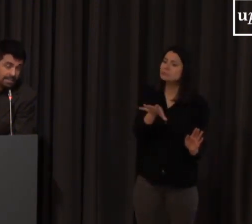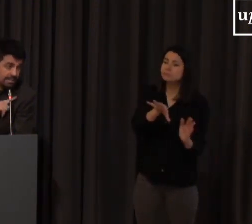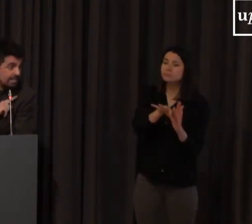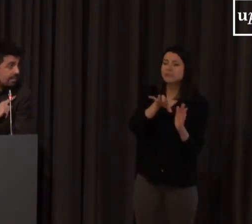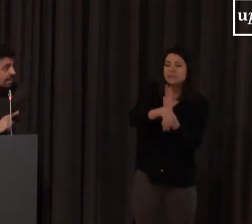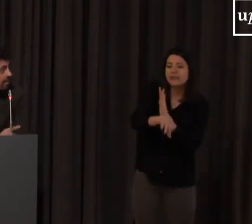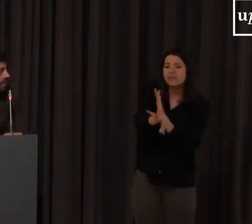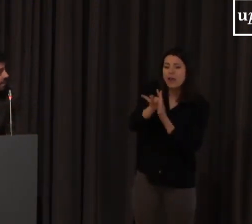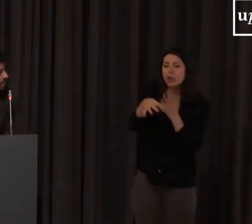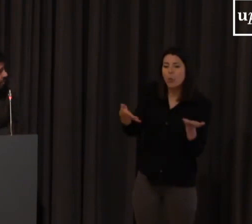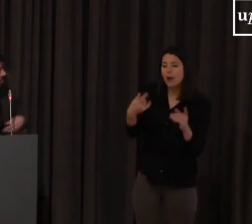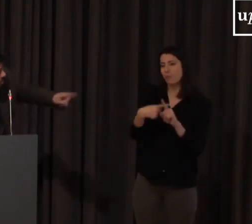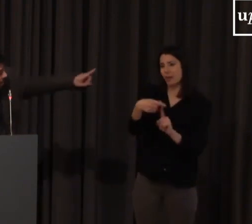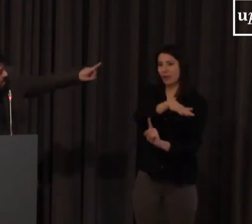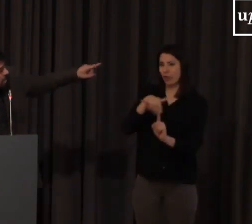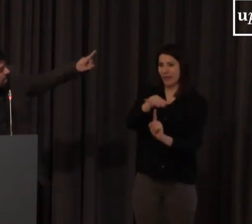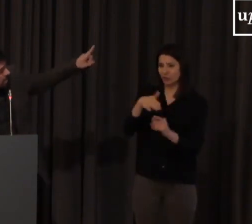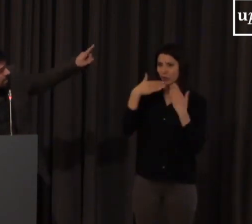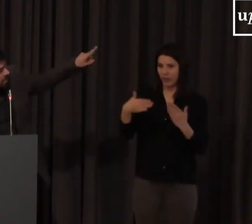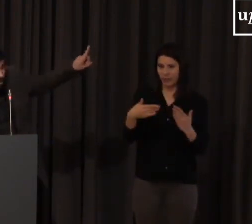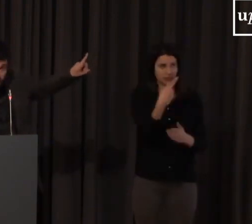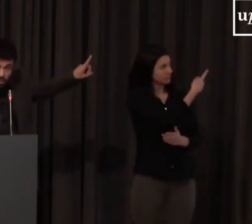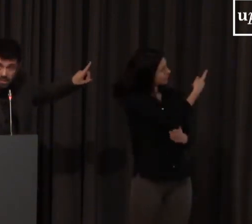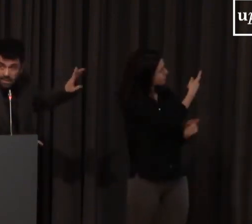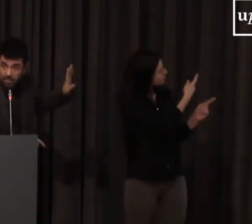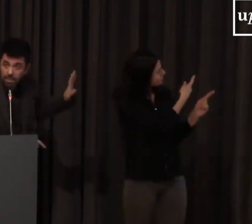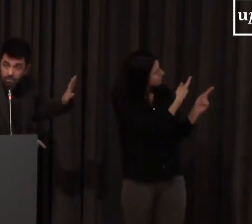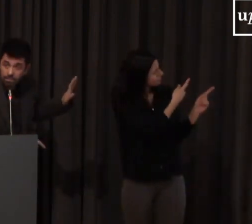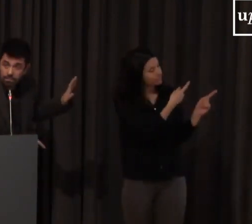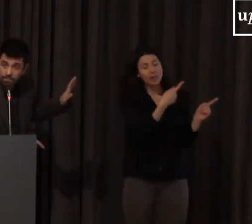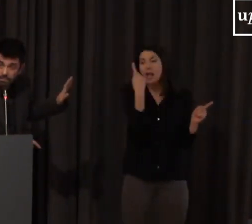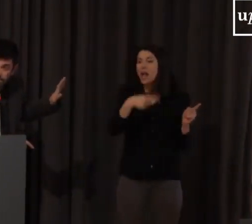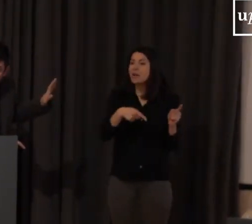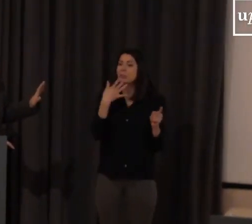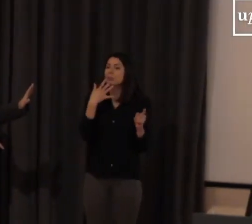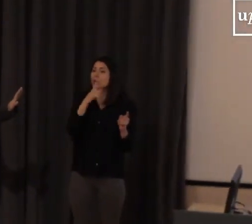marcas este sistema tiene marcas lo veis por ahí de interrogación y exclamación